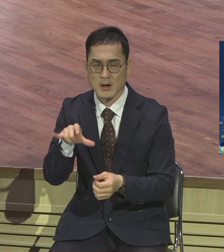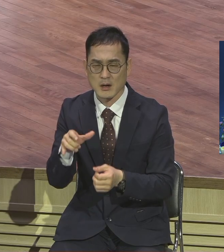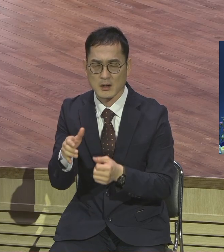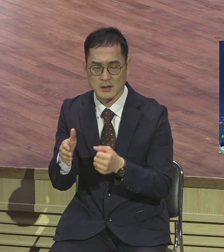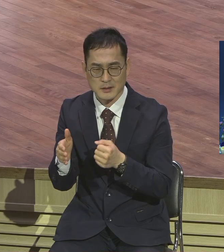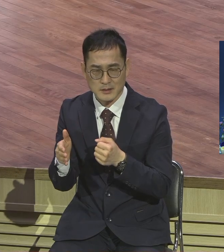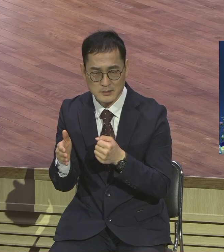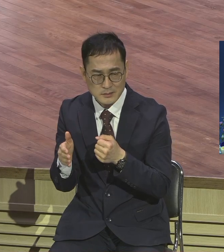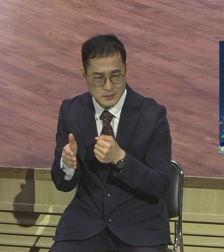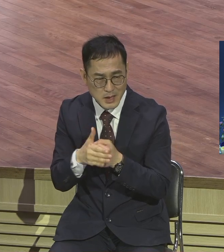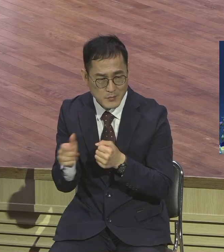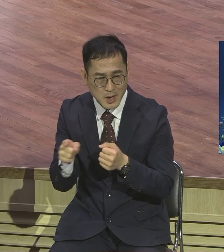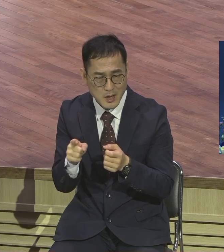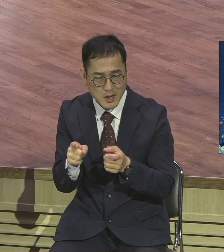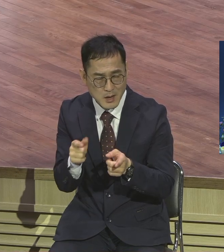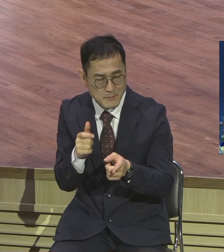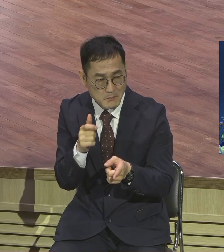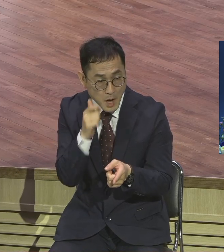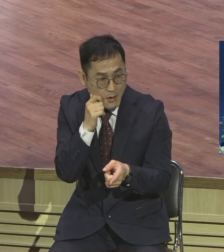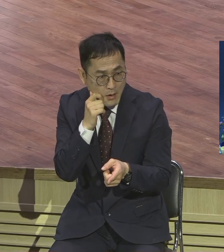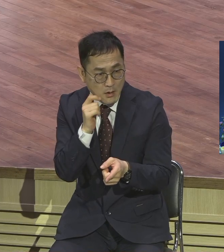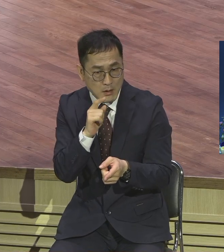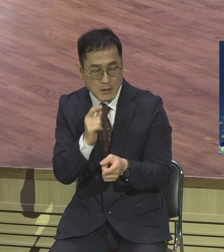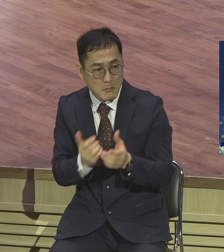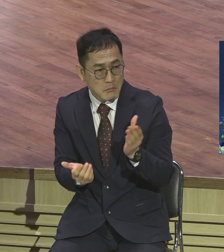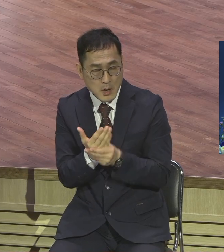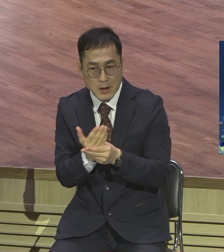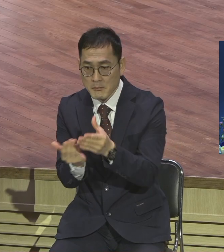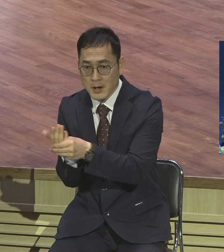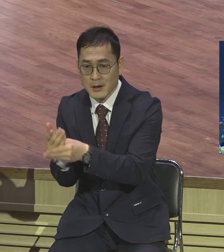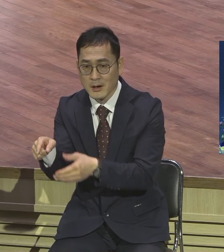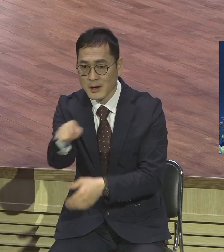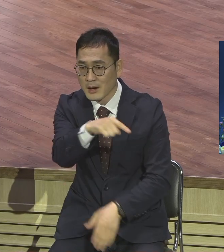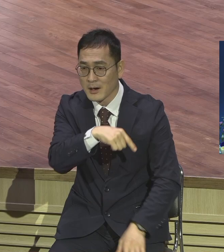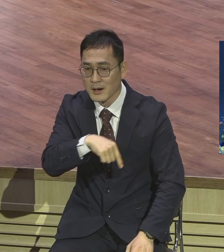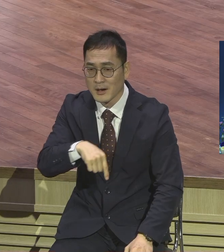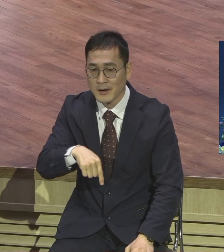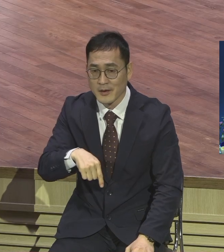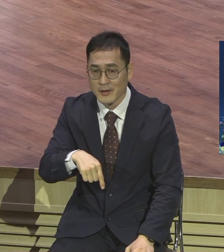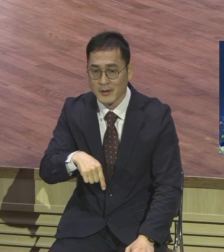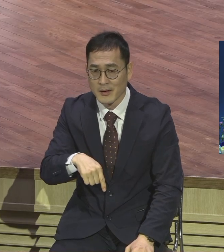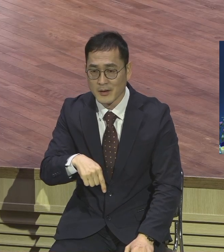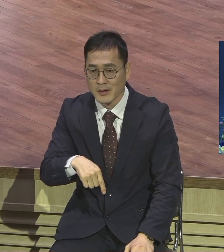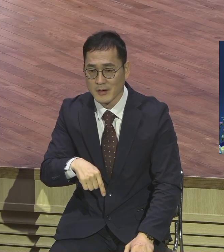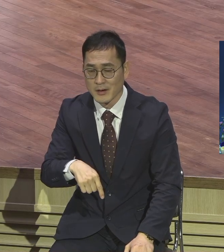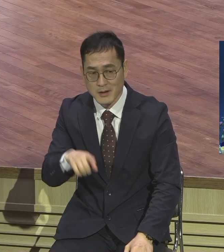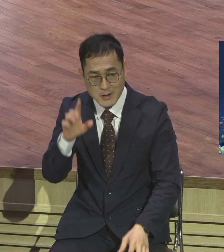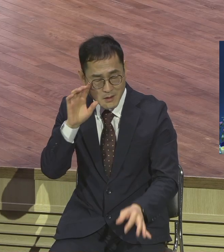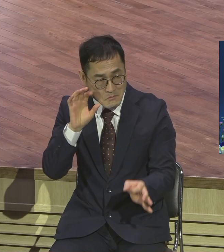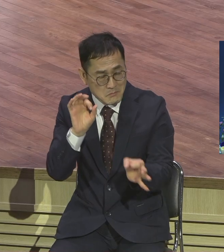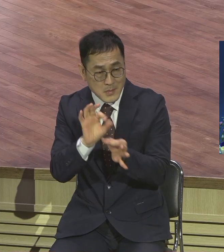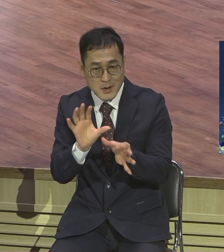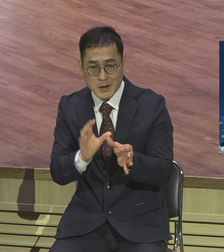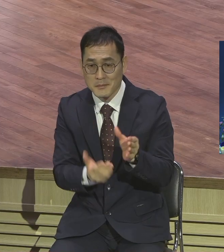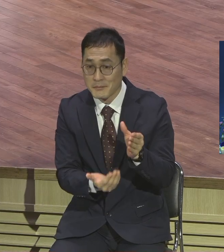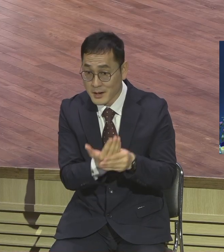다양한 일들을 겪게 되지만 그 가운데 영적인 이러한 교훈을 얻어야 될 부분이 있어요.